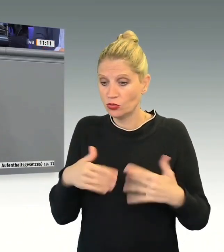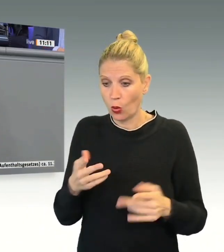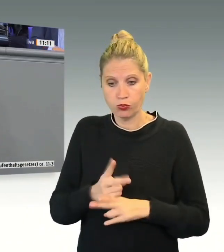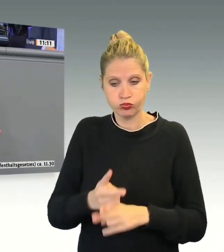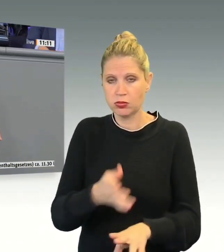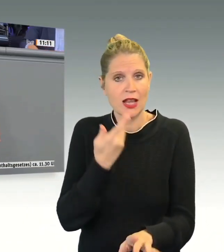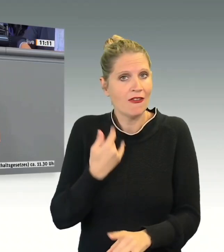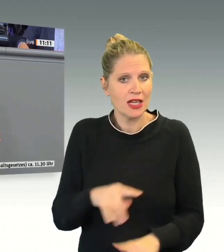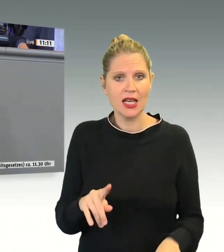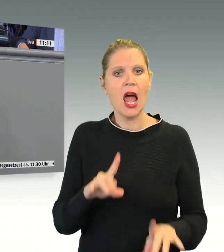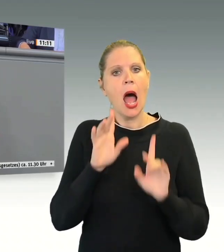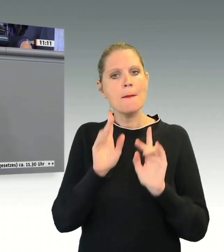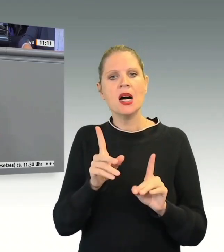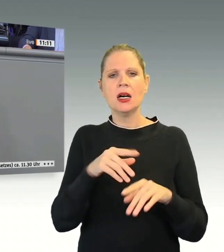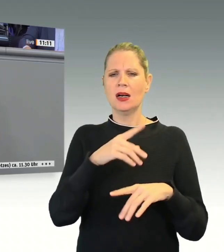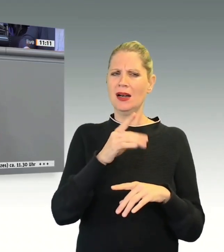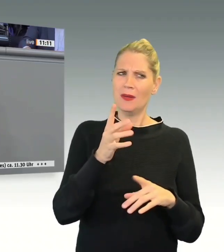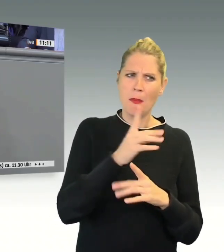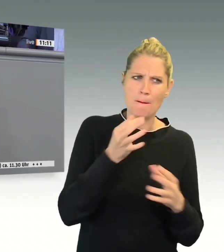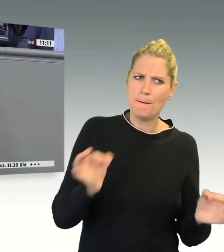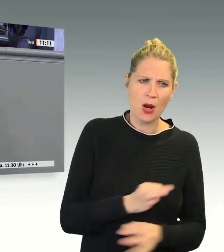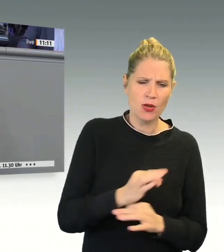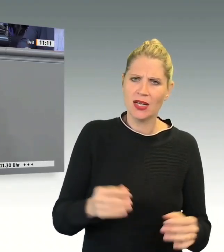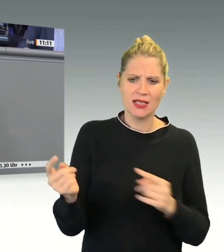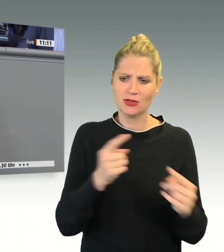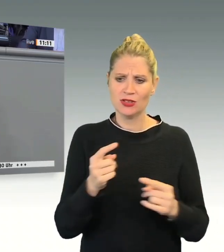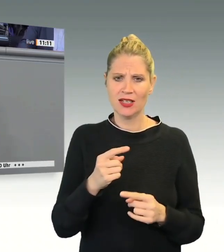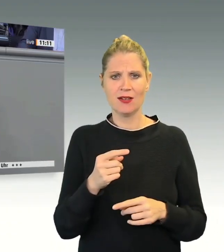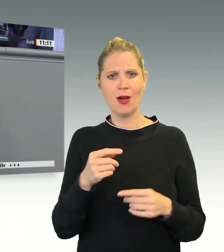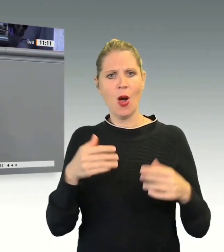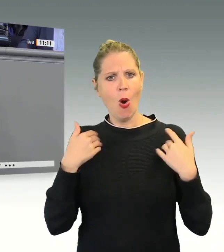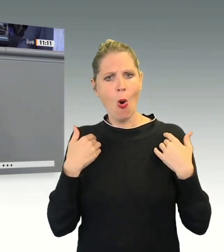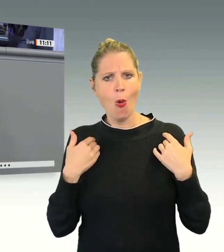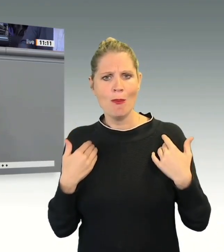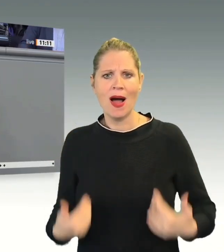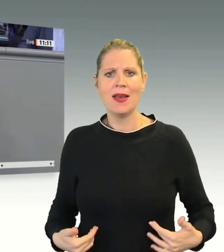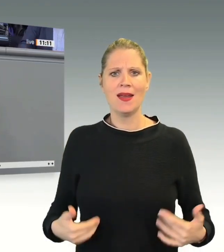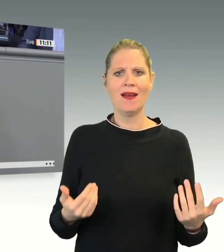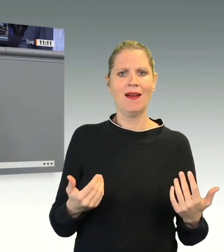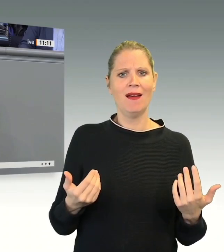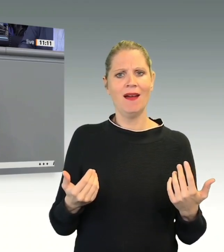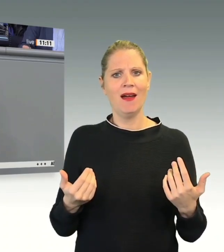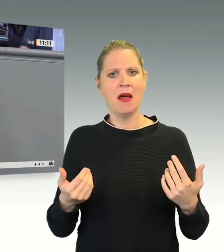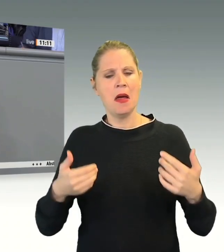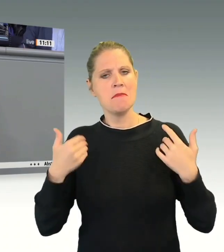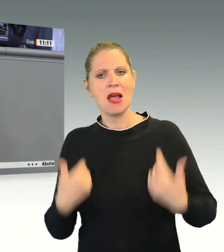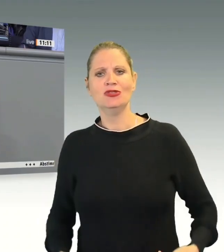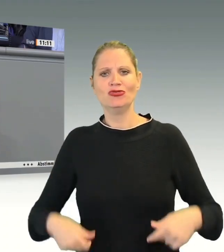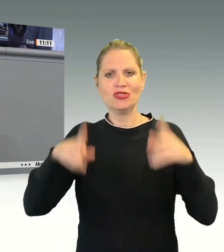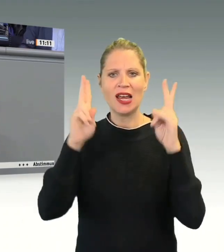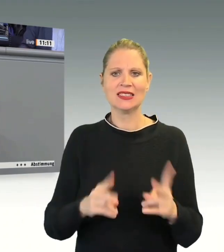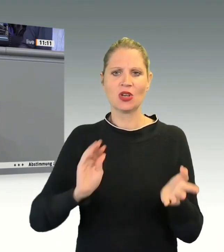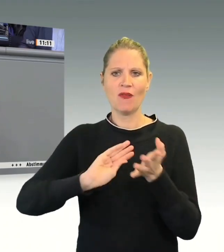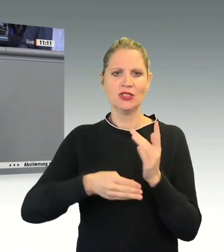ob die Europäische Menschenrechtskonvention noch zeitgemäß ist. Humanität, menschlicher Zusammenhalt, die Menschenwürde sind immer zeitgemäß.